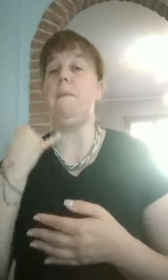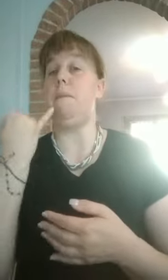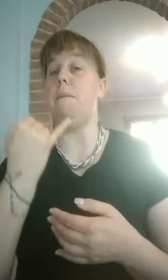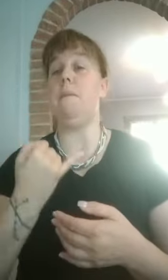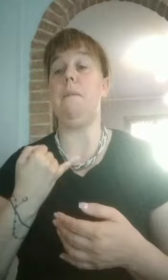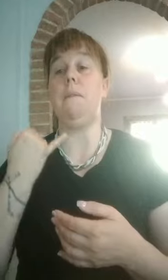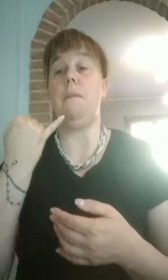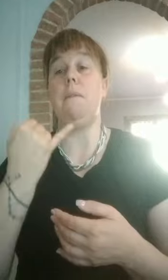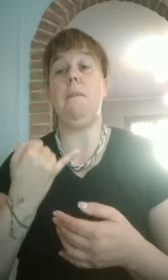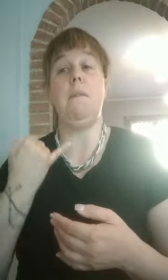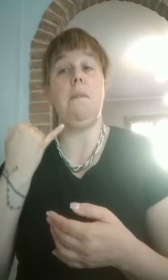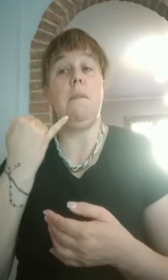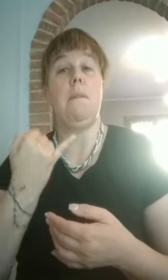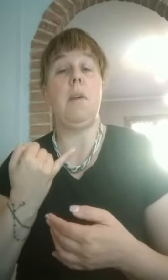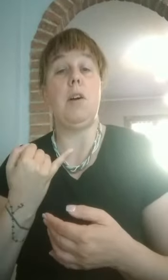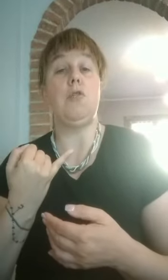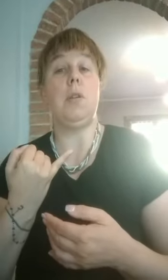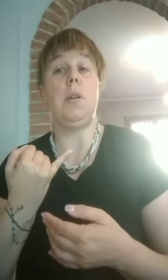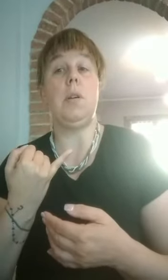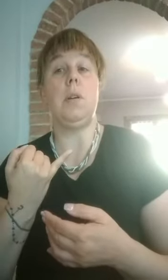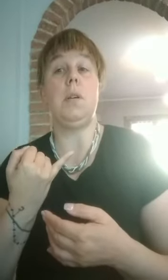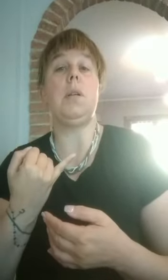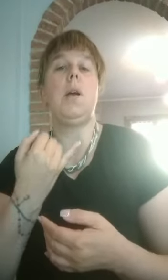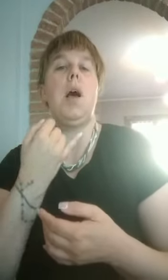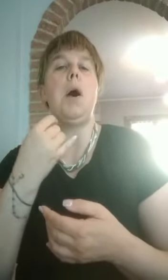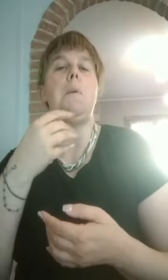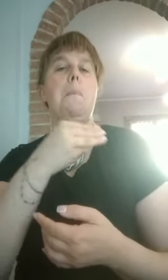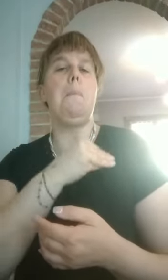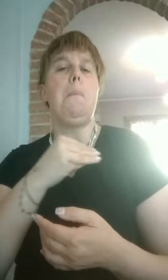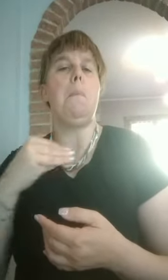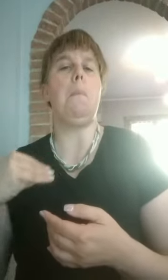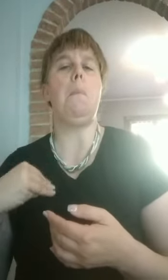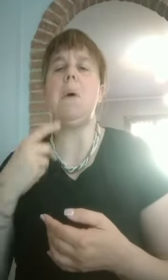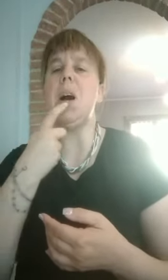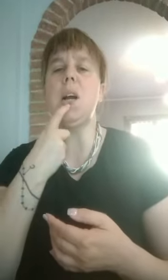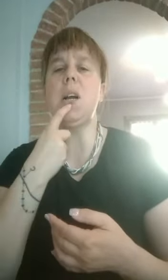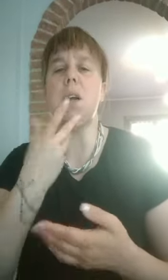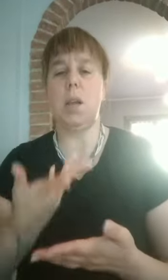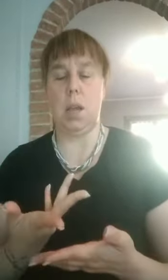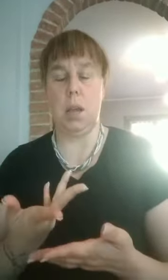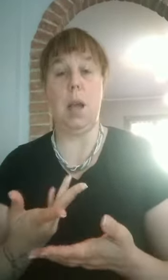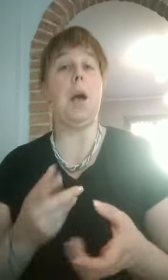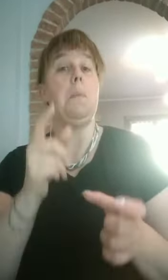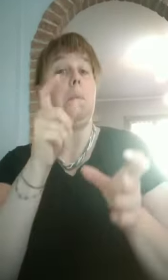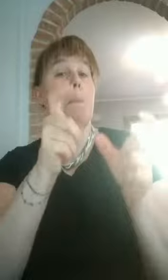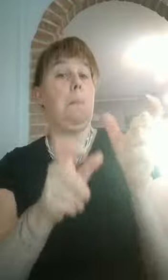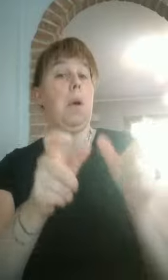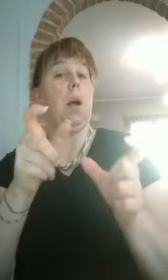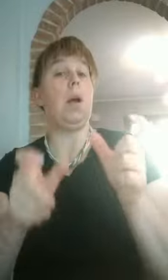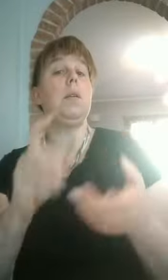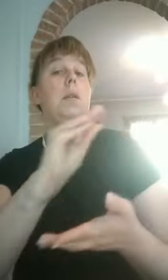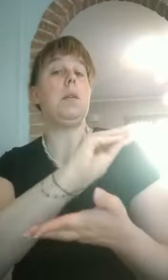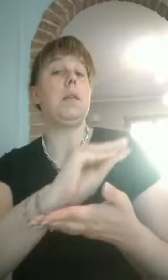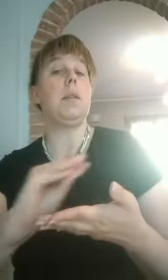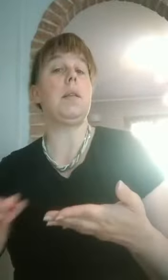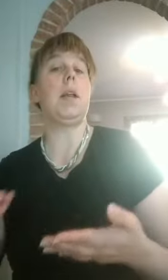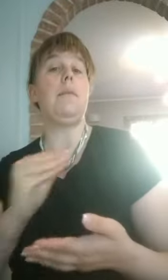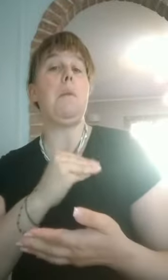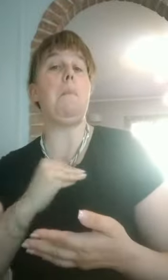Intanto proviamo a pensare, chi è il poeta? Il poeta è uno scrittore che scrive poesie. In questo caso è una